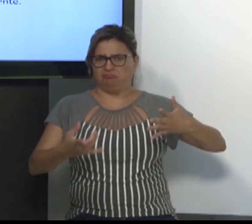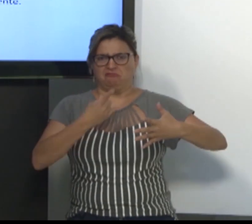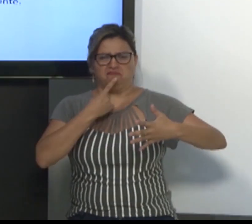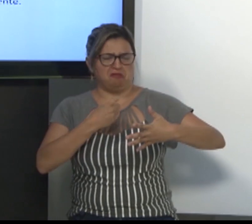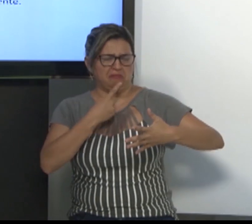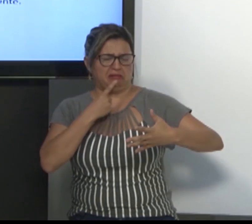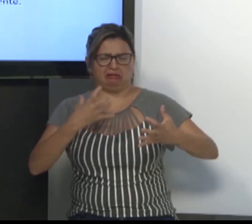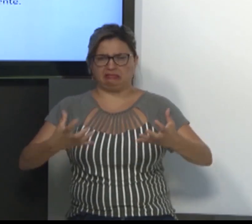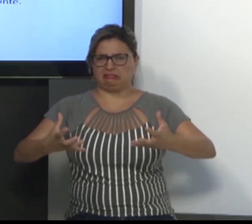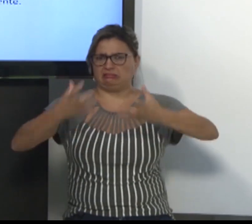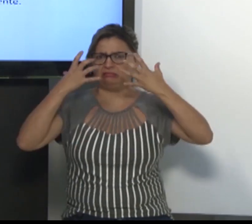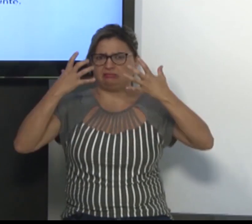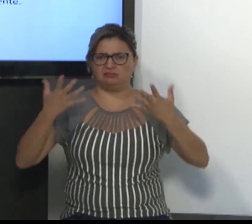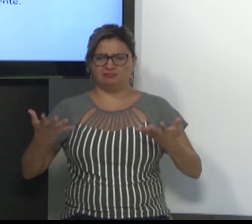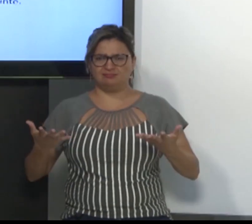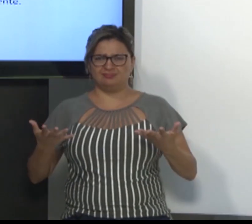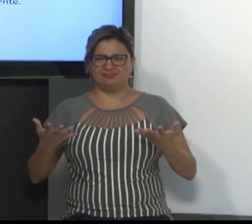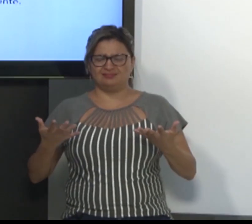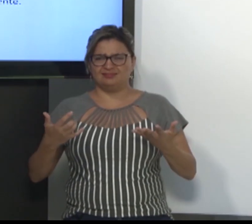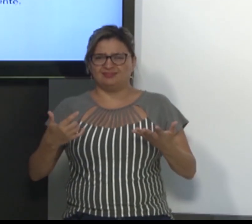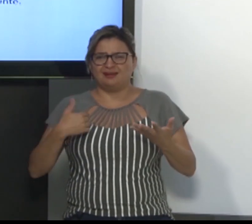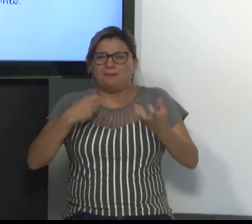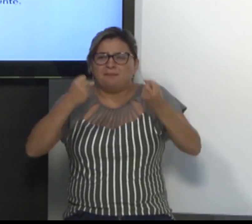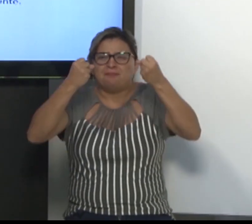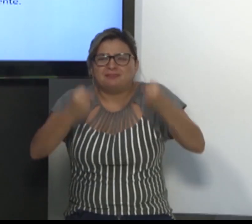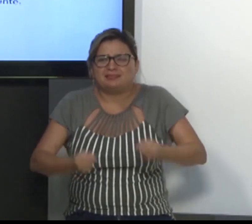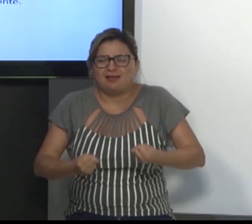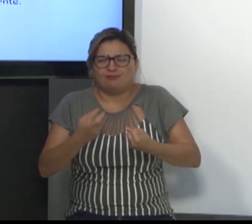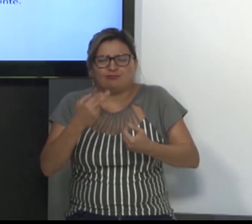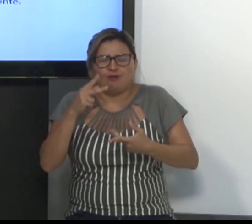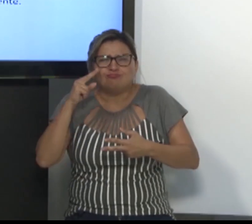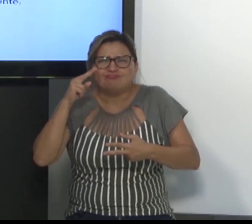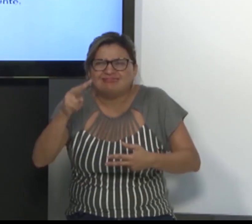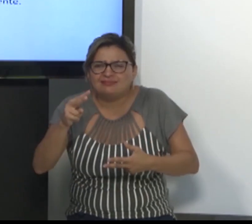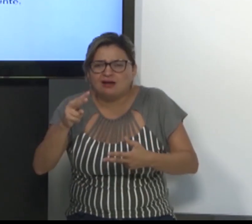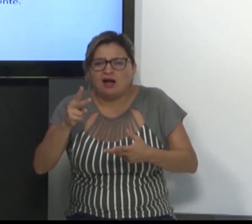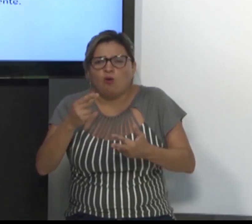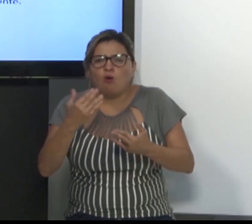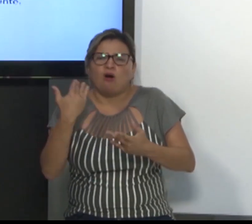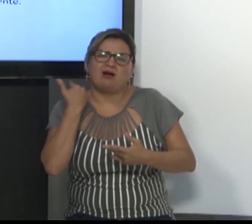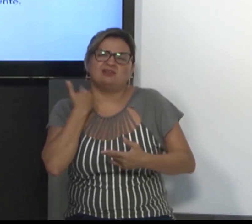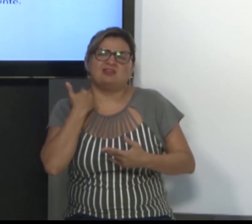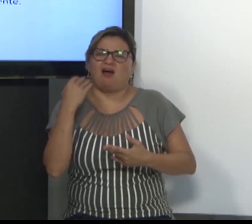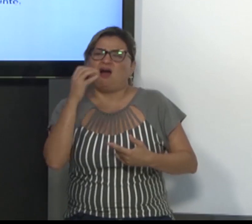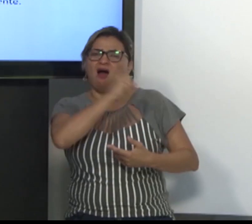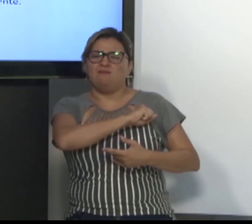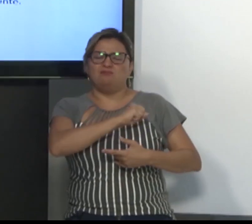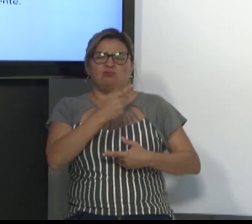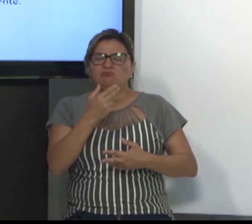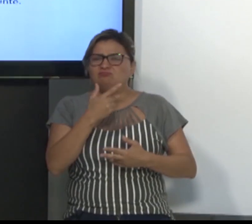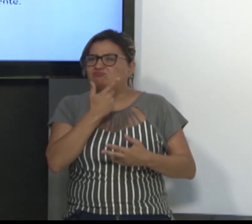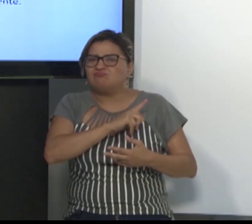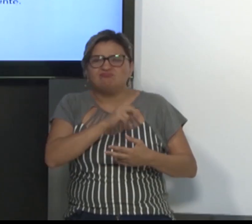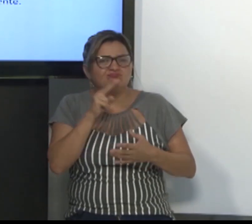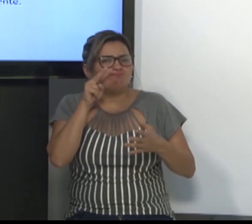anéis enormes, unhas vermelhas. Isso torna a sinalização pesada, fica muito